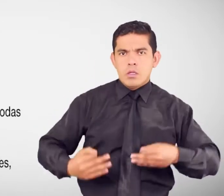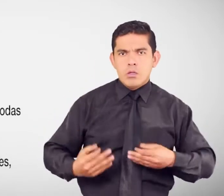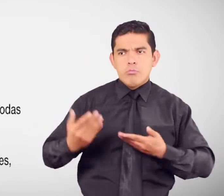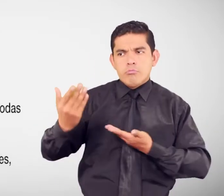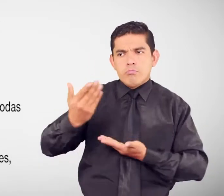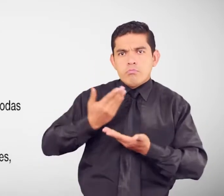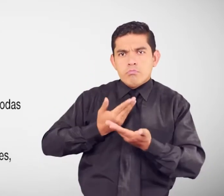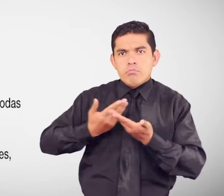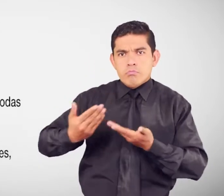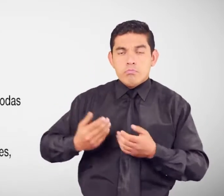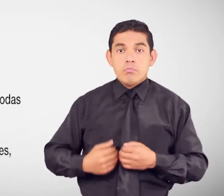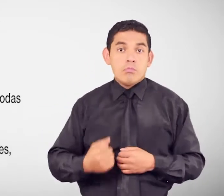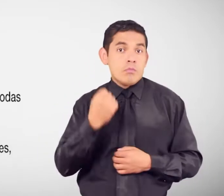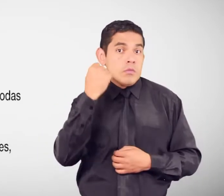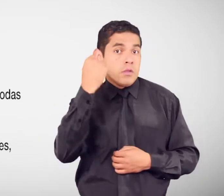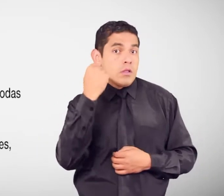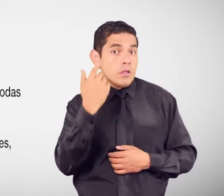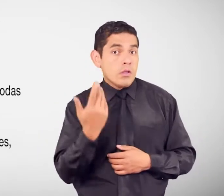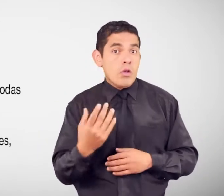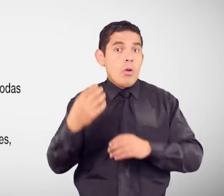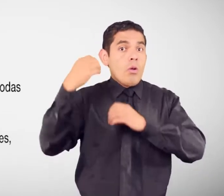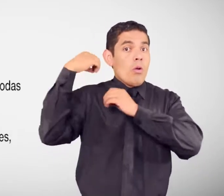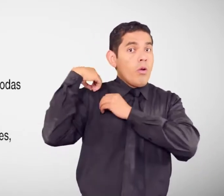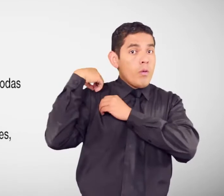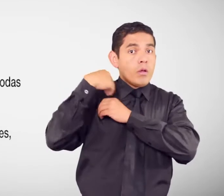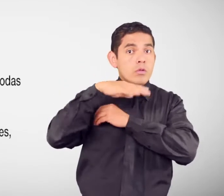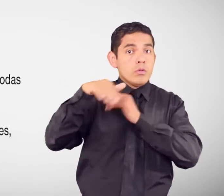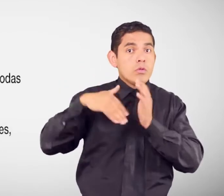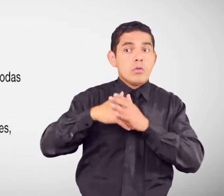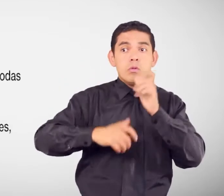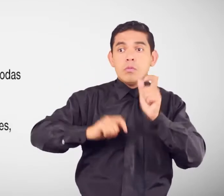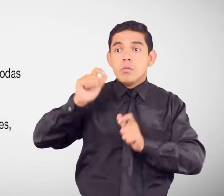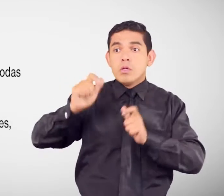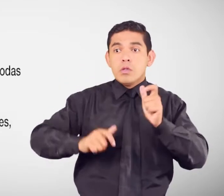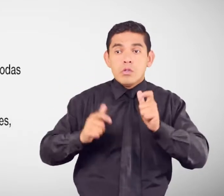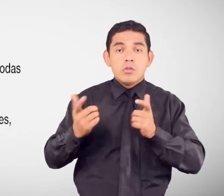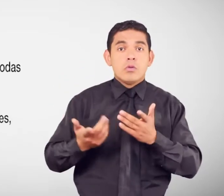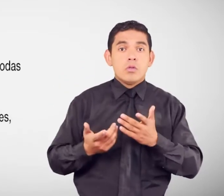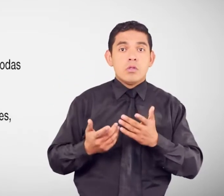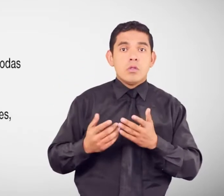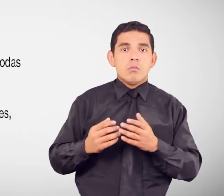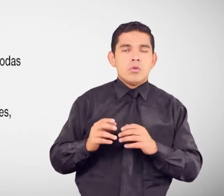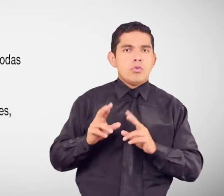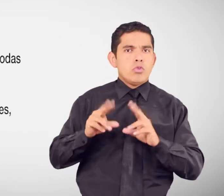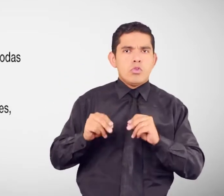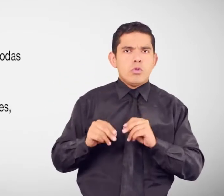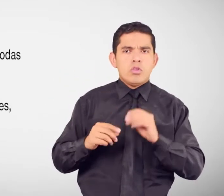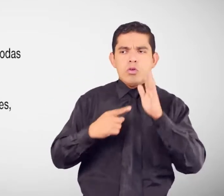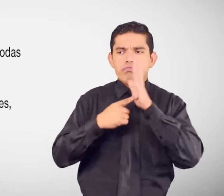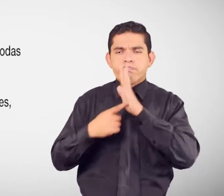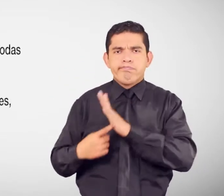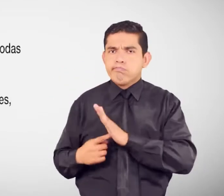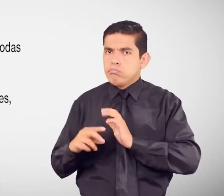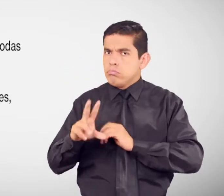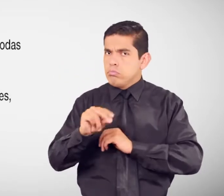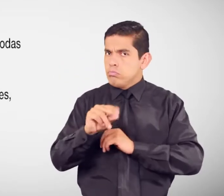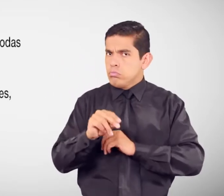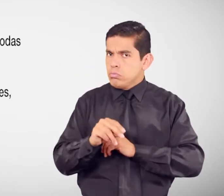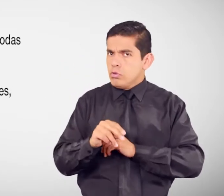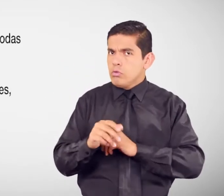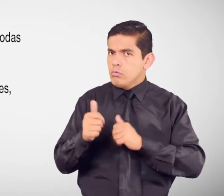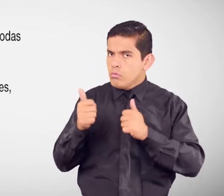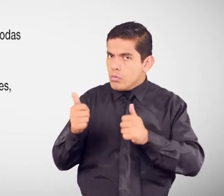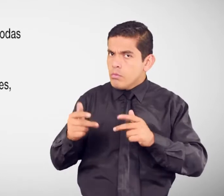obligación De todas las personas De omitir Conductas Que vulneren Las condiciones Mínimas De bienestar Evitando los tratos